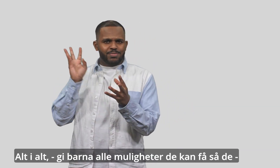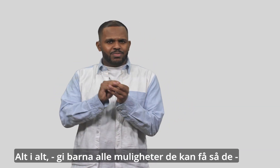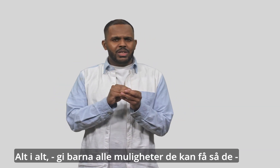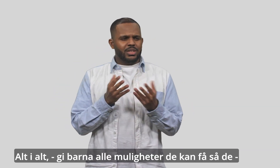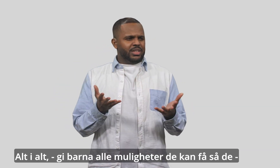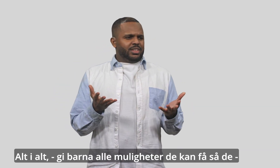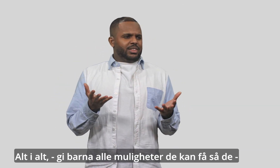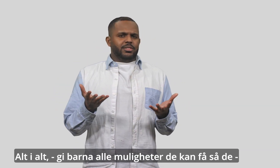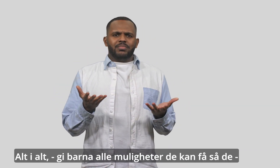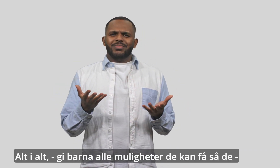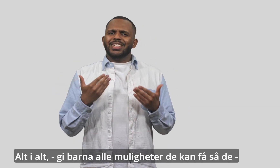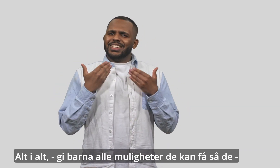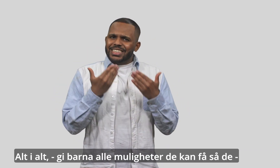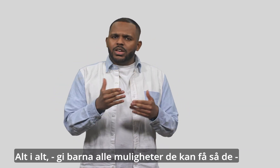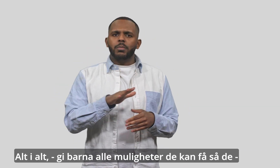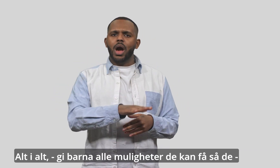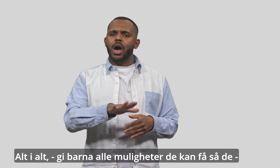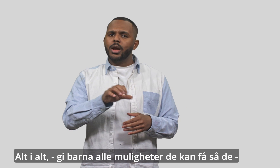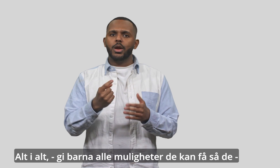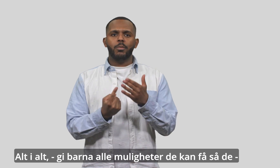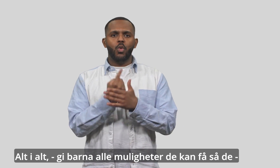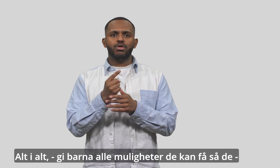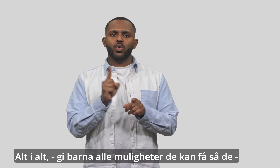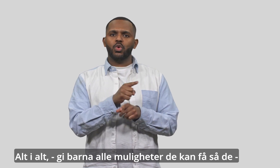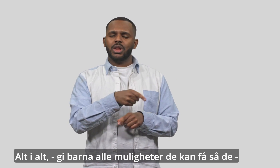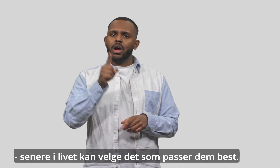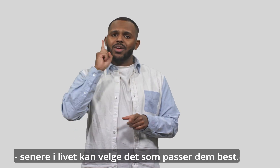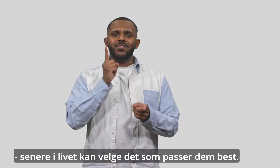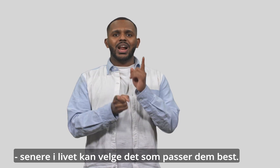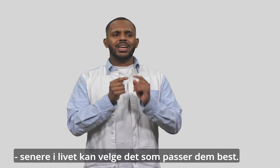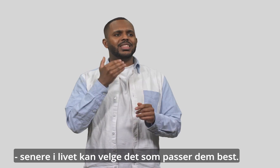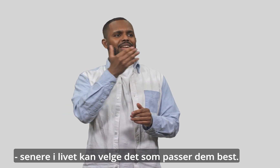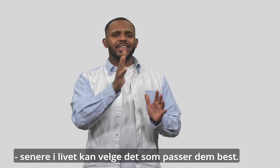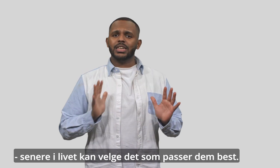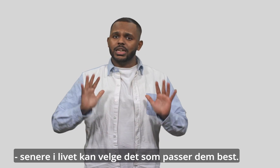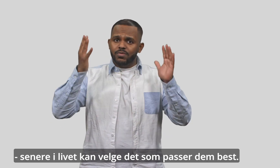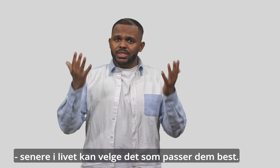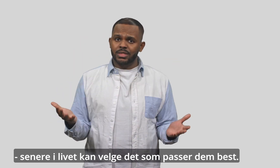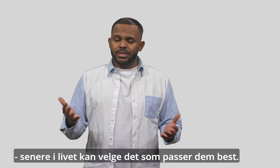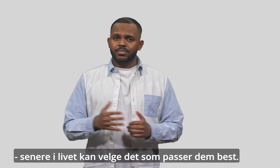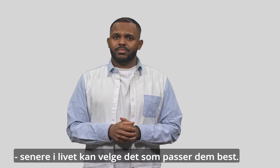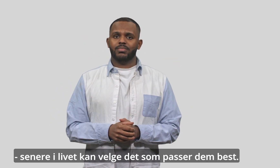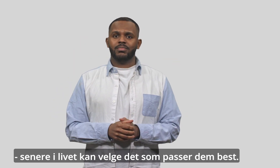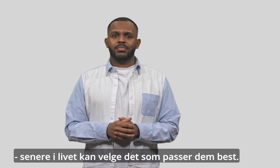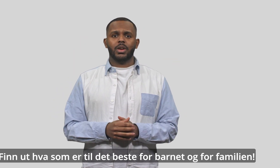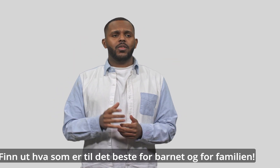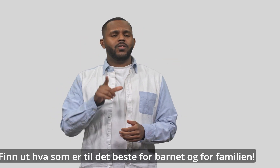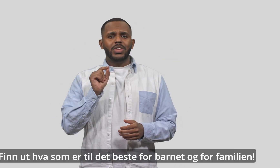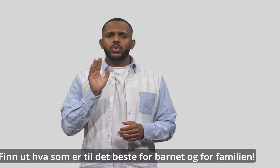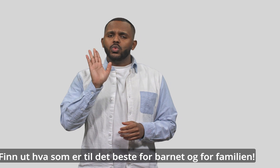Alt i alt gir barna alle muligheter de kan få, så de kan senere i livet velge det som passer dem best. 45. Finne ut